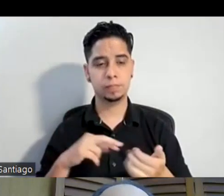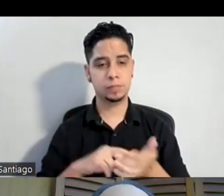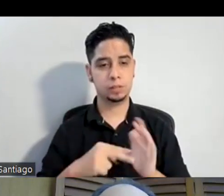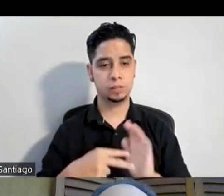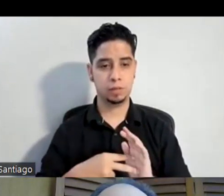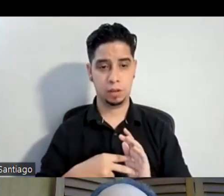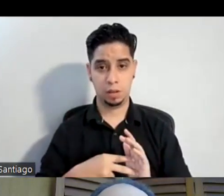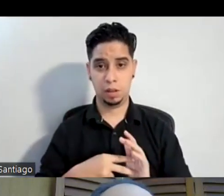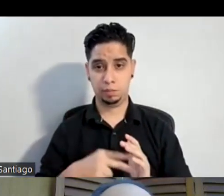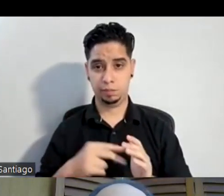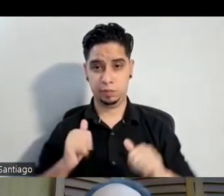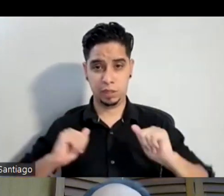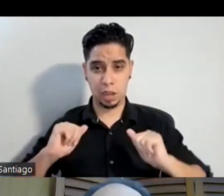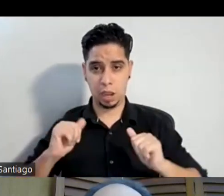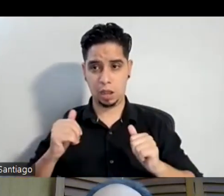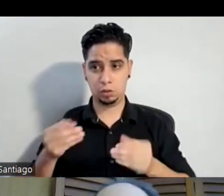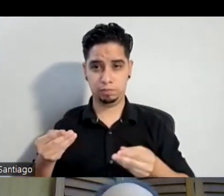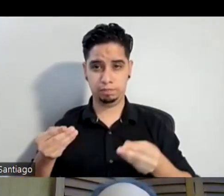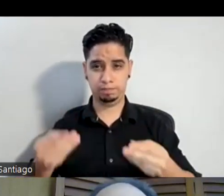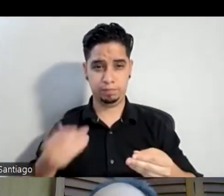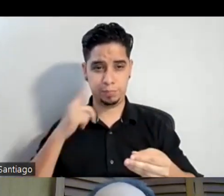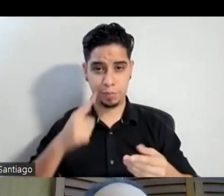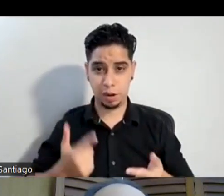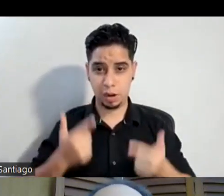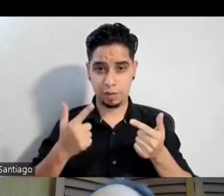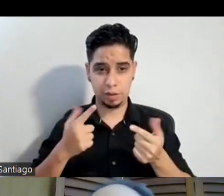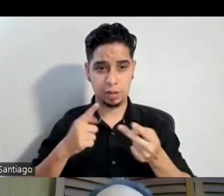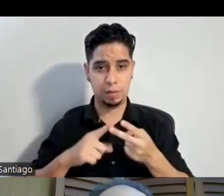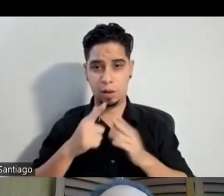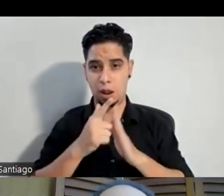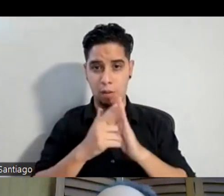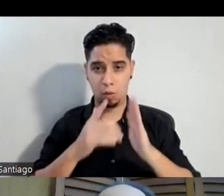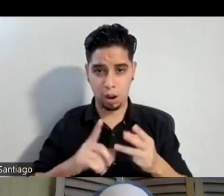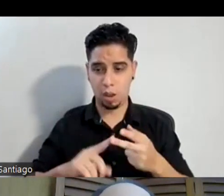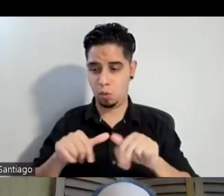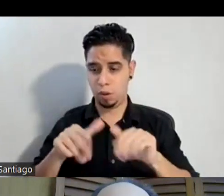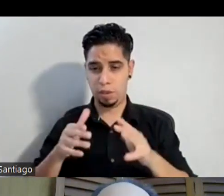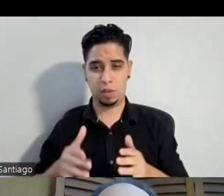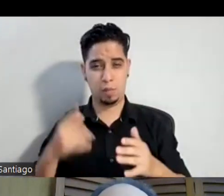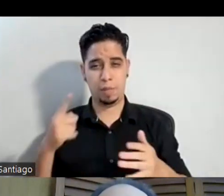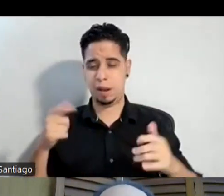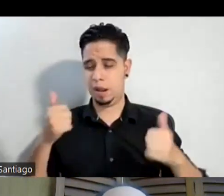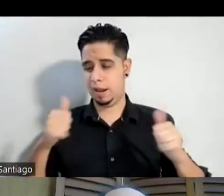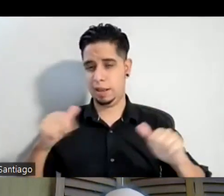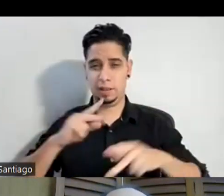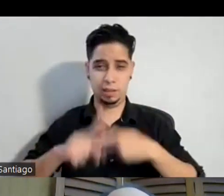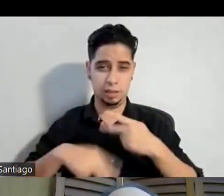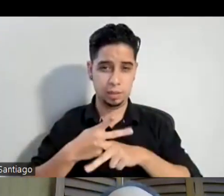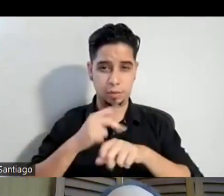el teatro para la vida para un abogado una abogada un ingeniero cualquier profesión que vayan a hablar en